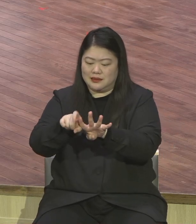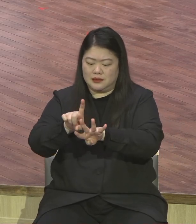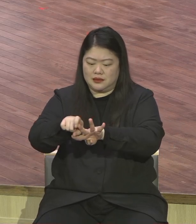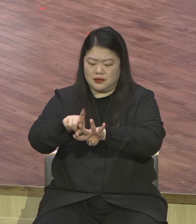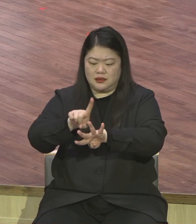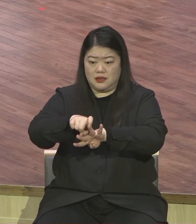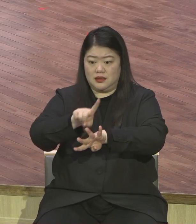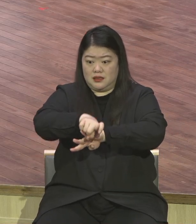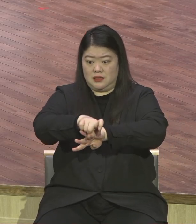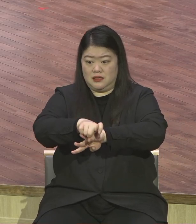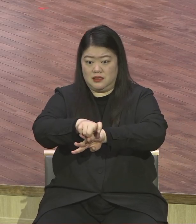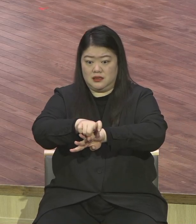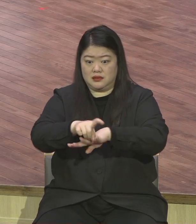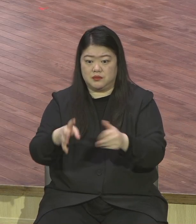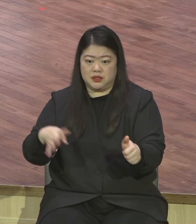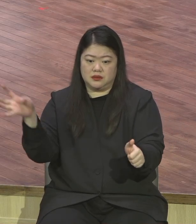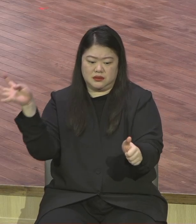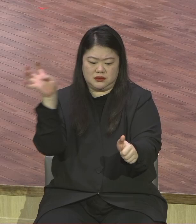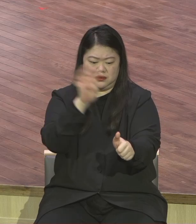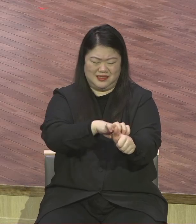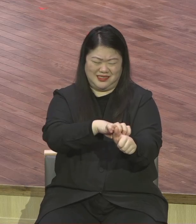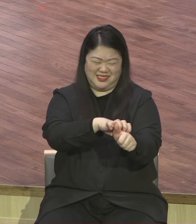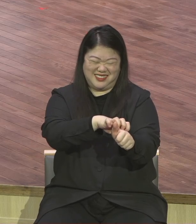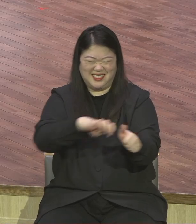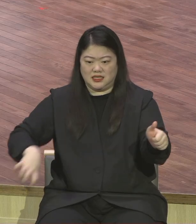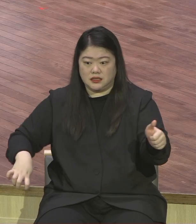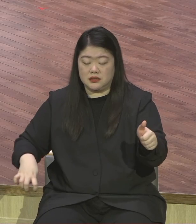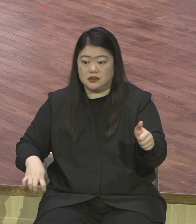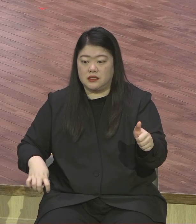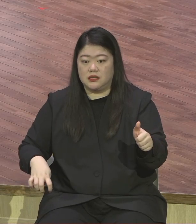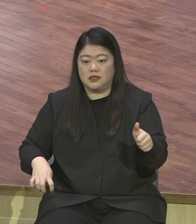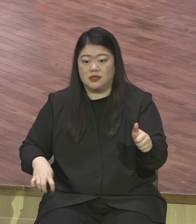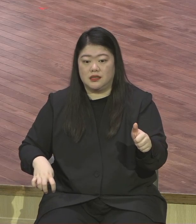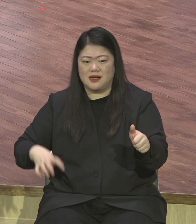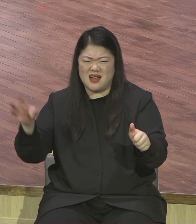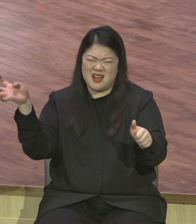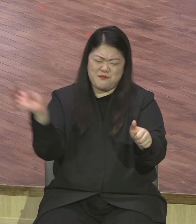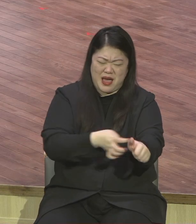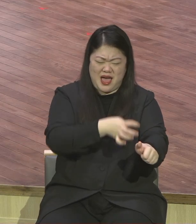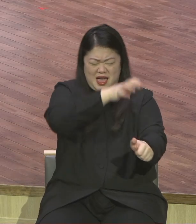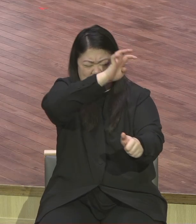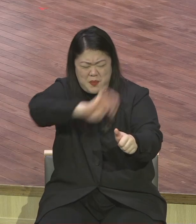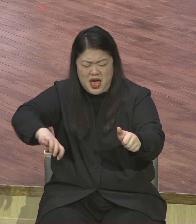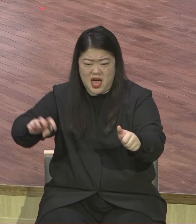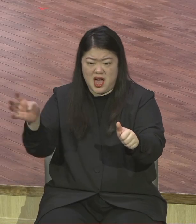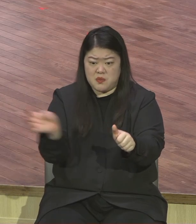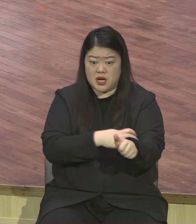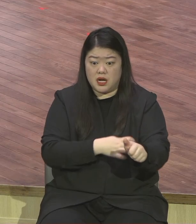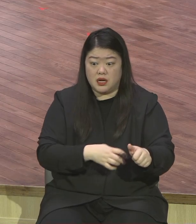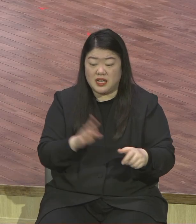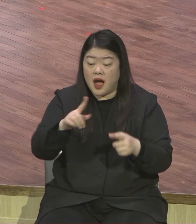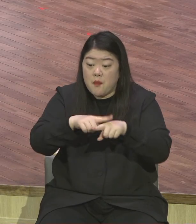살이 쭉쭉 찢어져요 이렇게 껍질이 쫙쫙쫙쫙 쫙쫙쫙 치니까 그냥 매 그 정도야 뭐